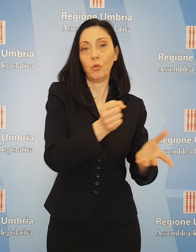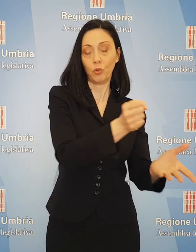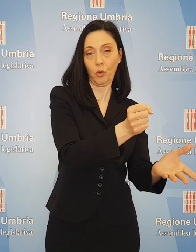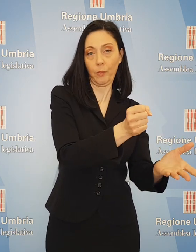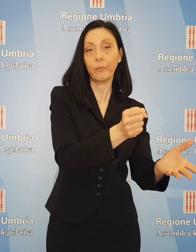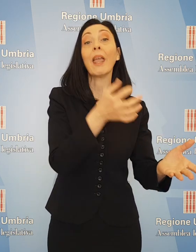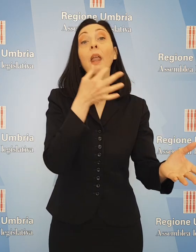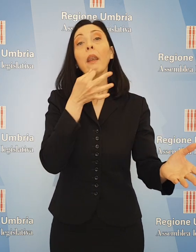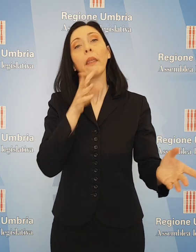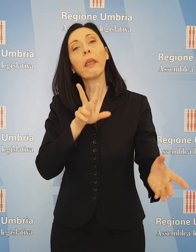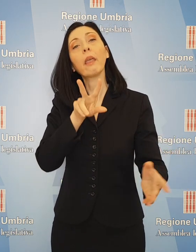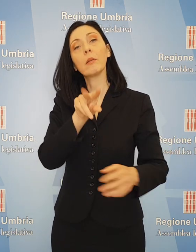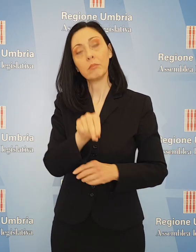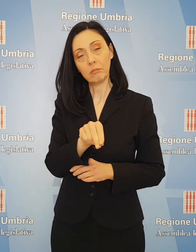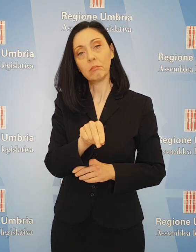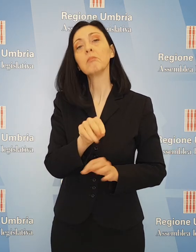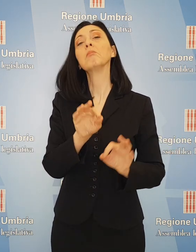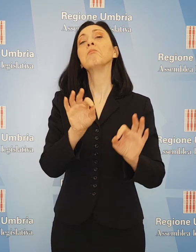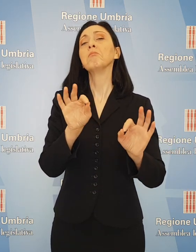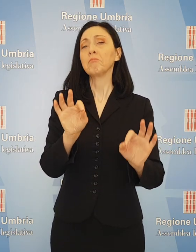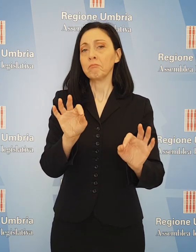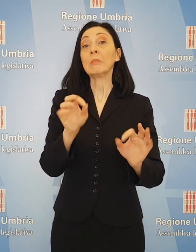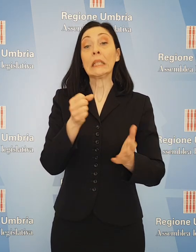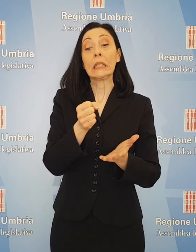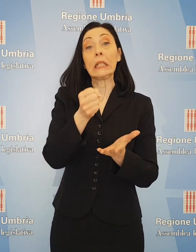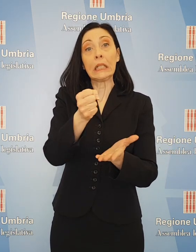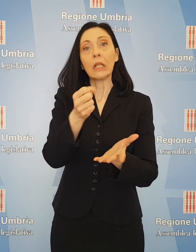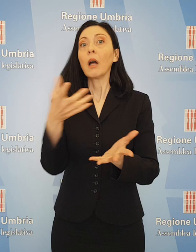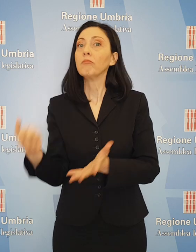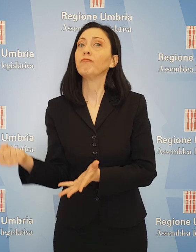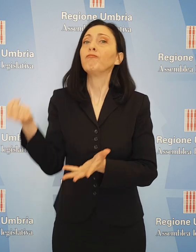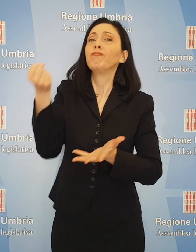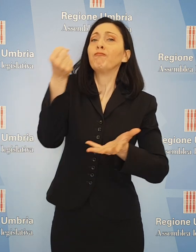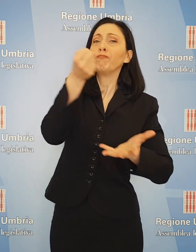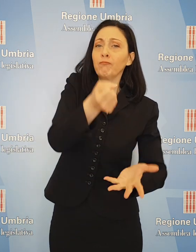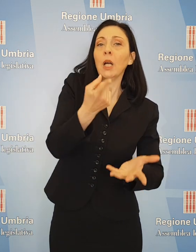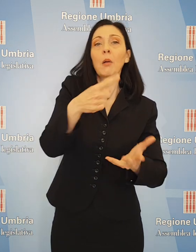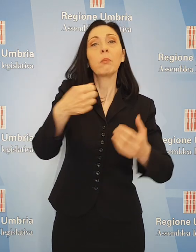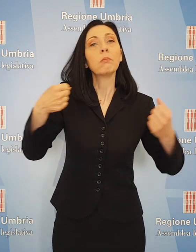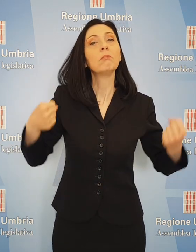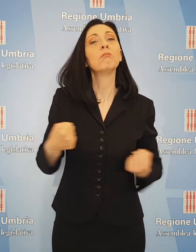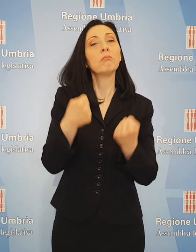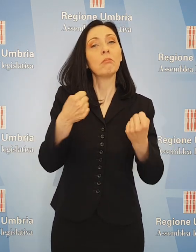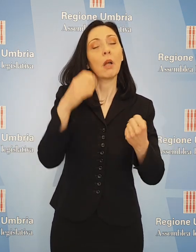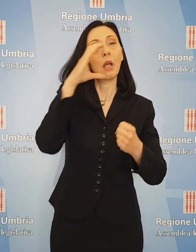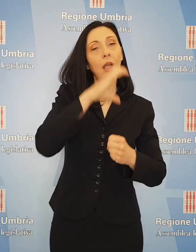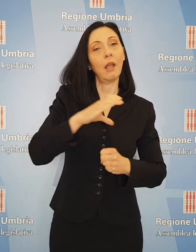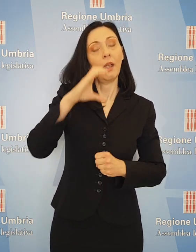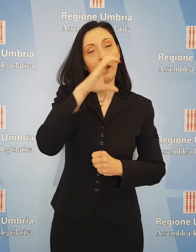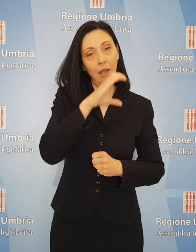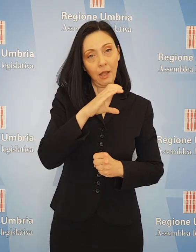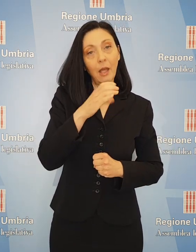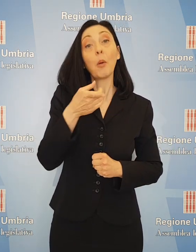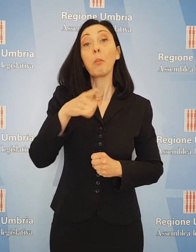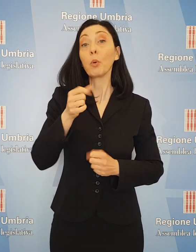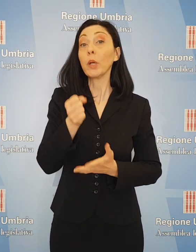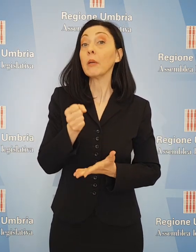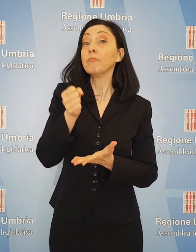Ci sarà, ha aggiunto Nicchi, un considerevole incremento per la promozione turistica e sono state destinate